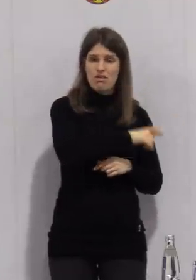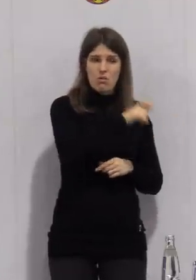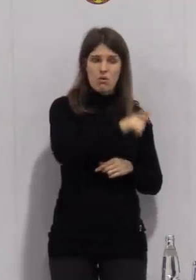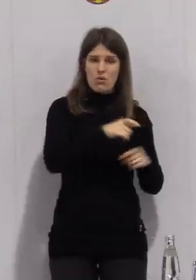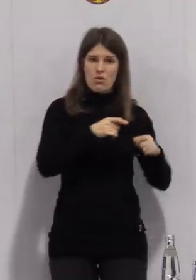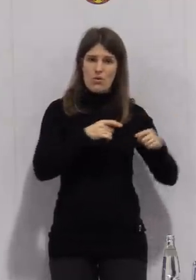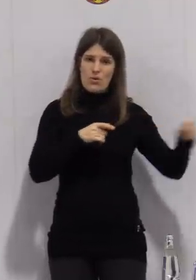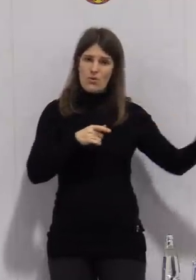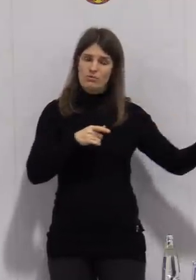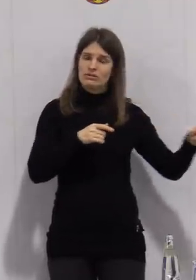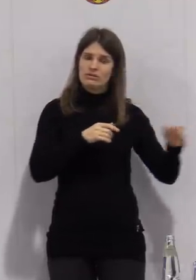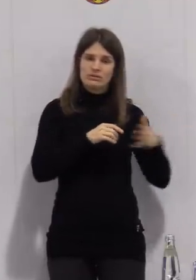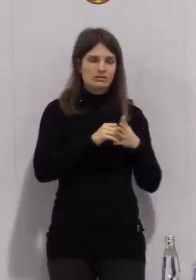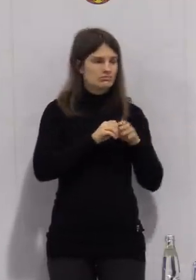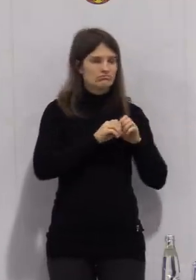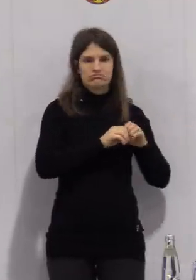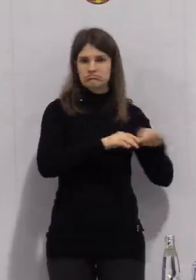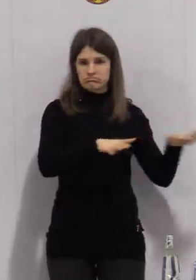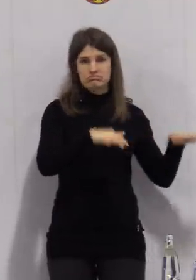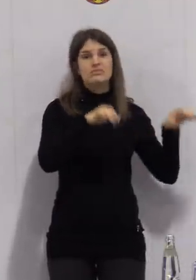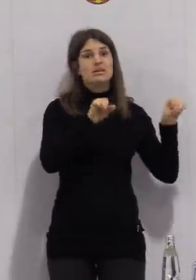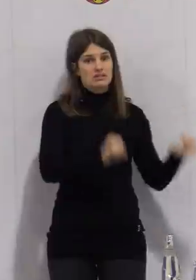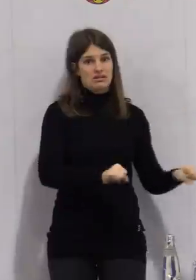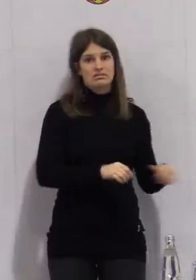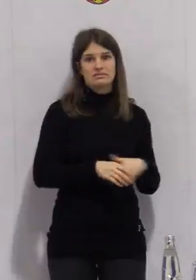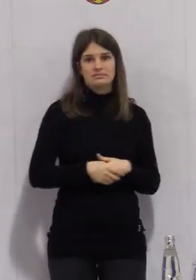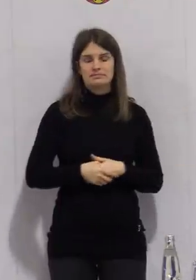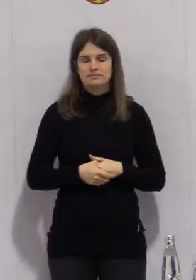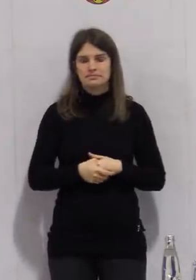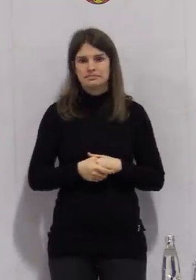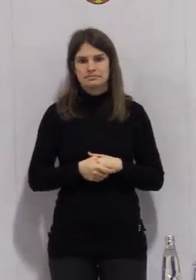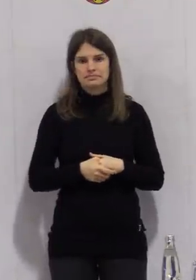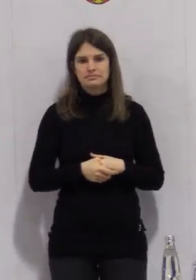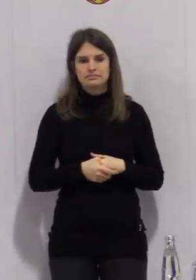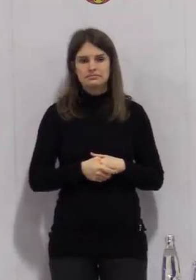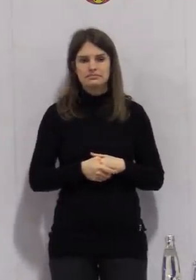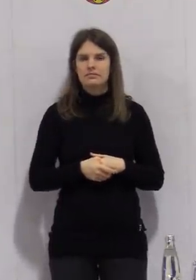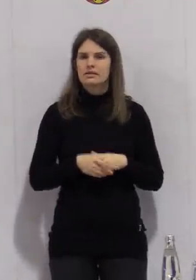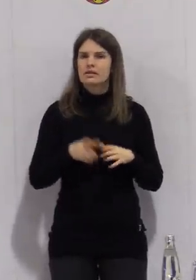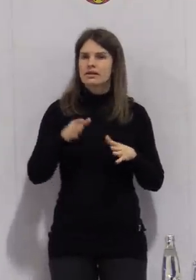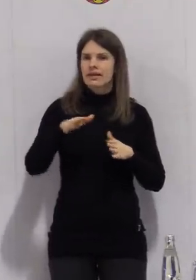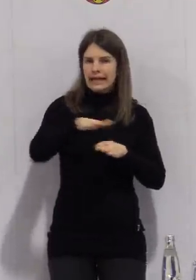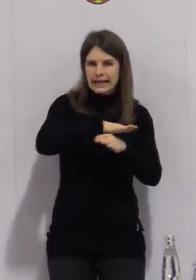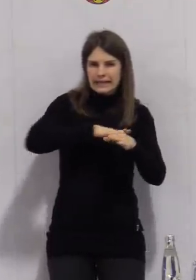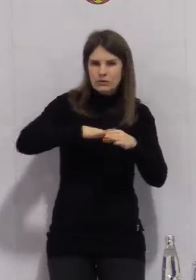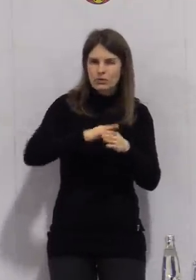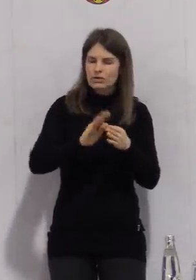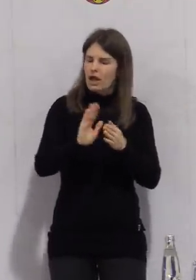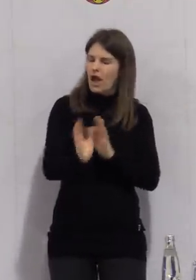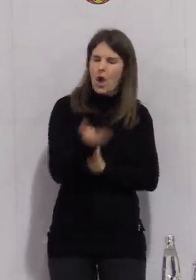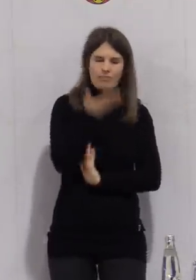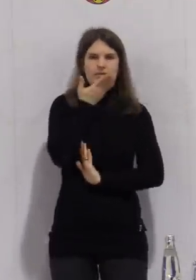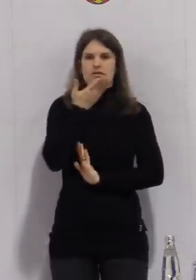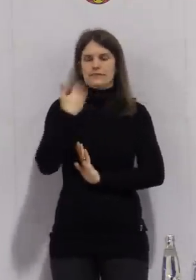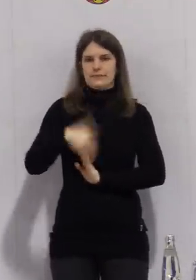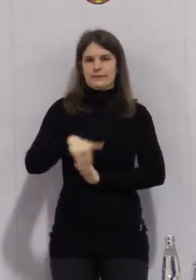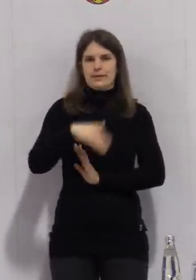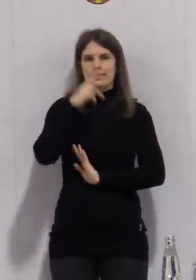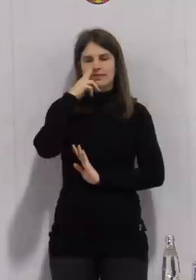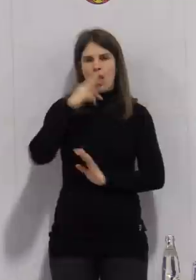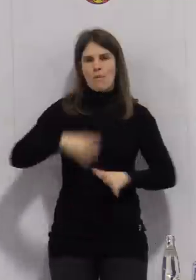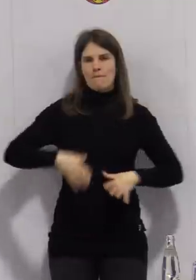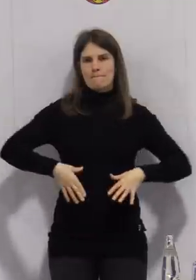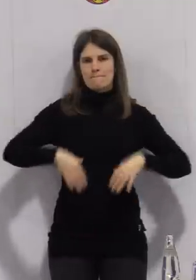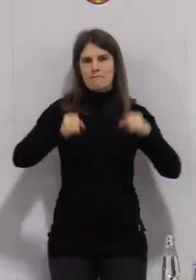Infektiosität auch höher liegt. Besonders regional betroffen ist im Burgenlandkreis die Stadt Naumburg mit